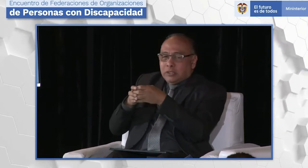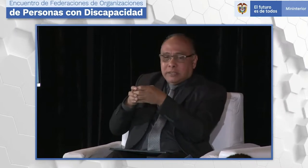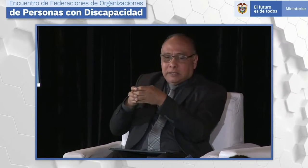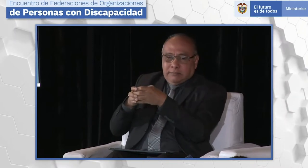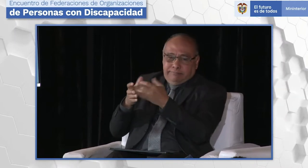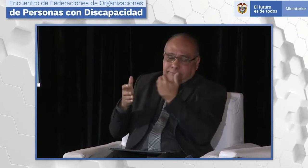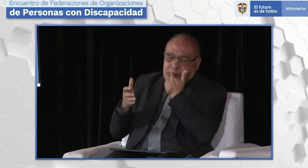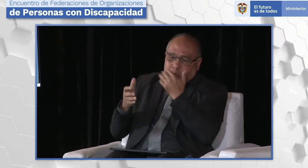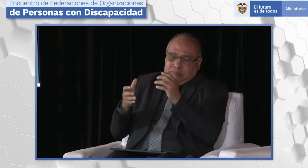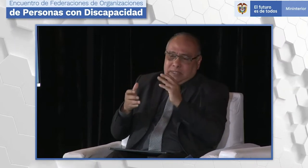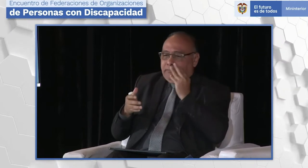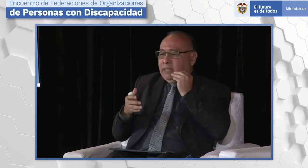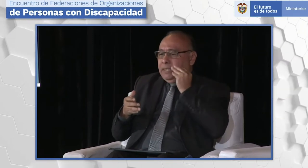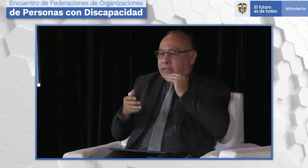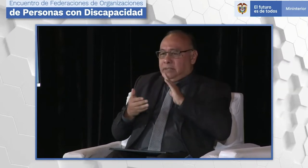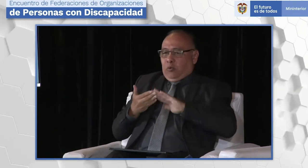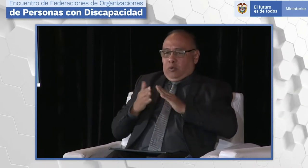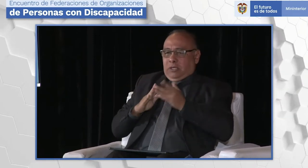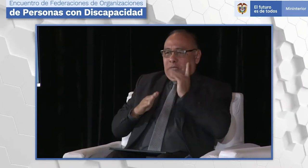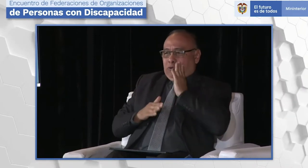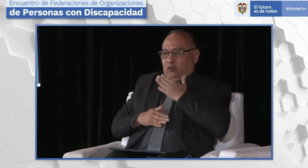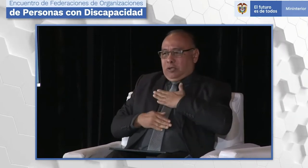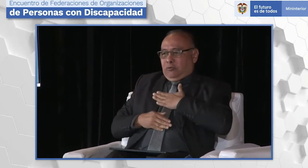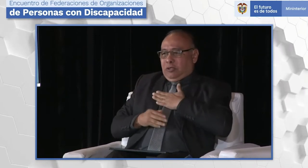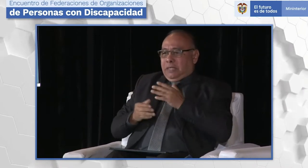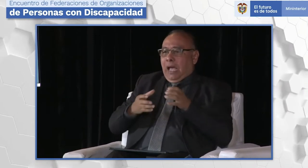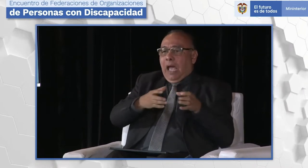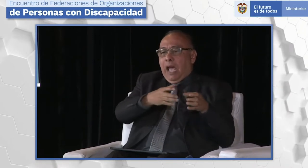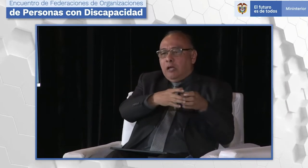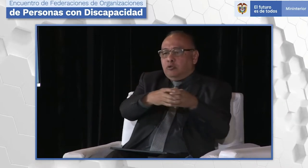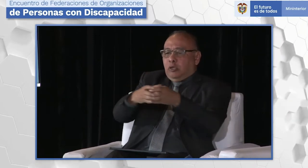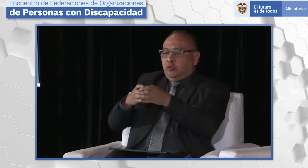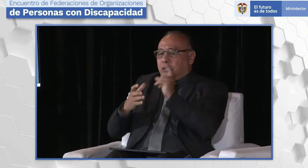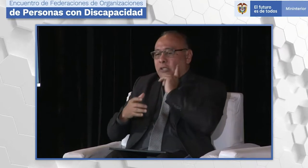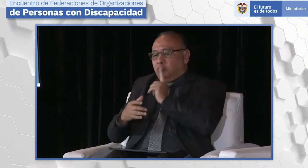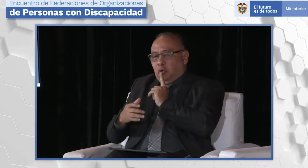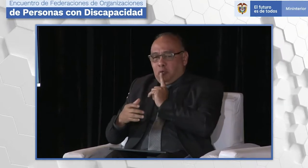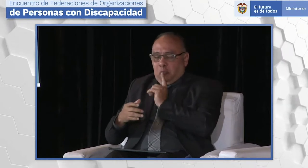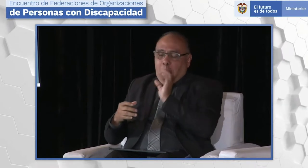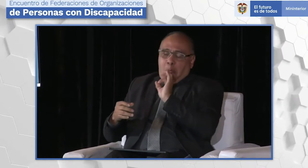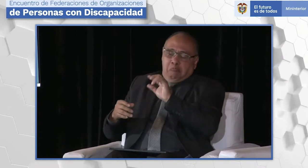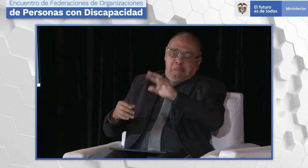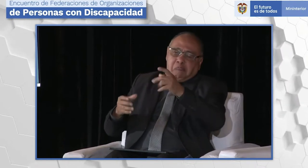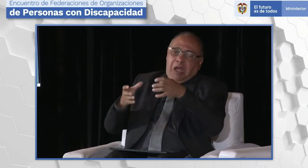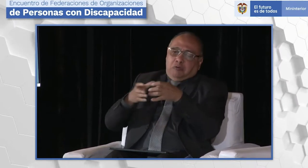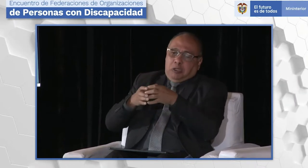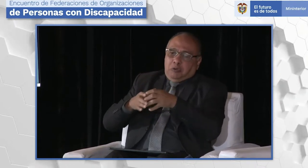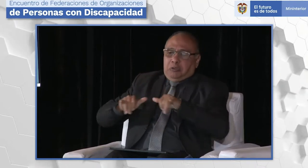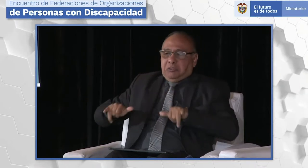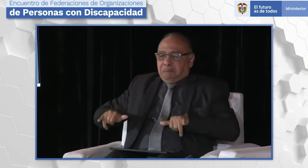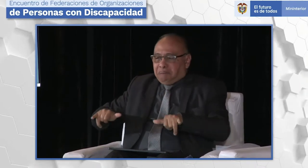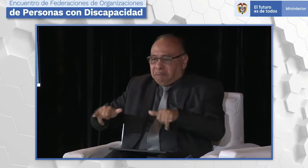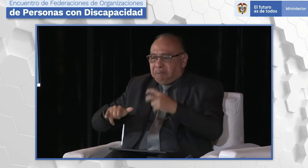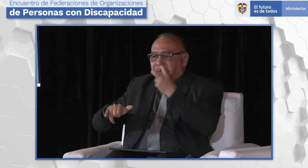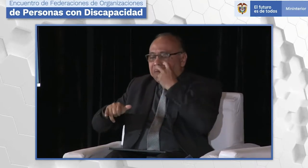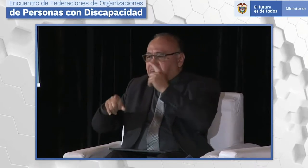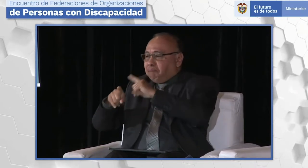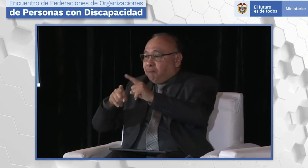federación es porque inicialmente existen unas asociaciones, voy a hablar desde la comunidad sorda, o bueno, también desde